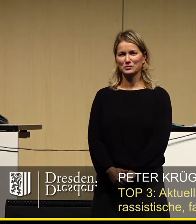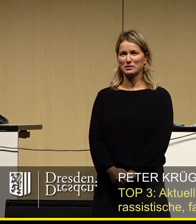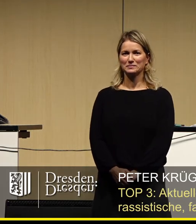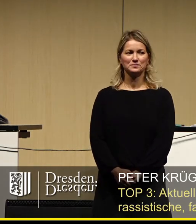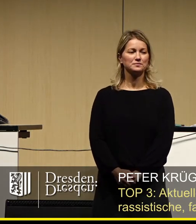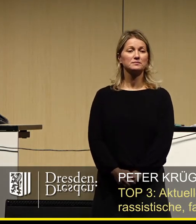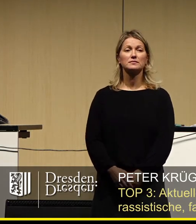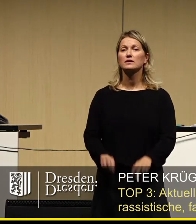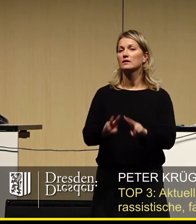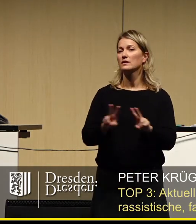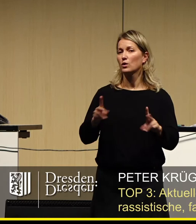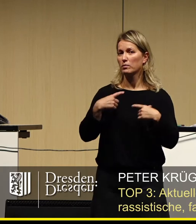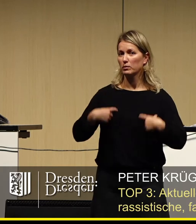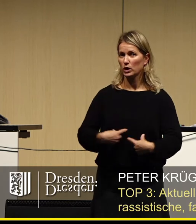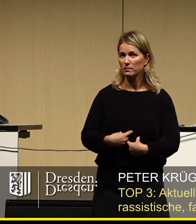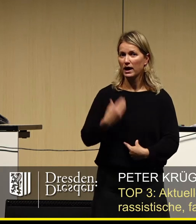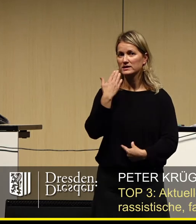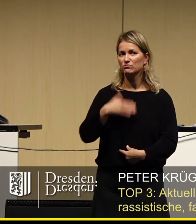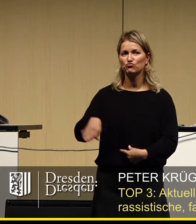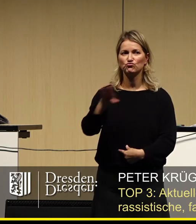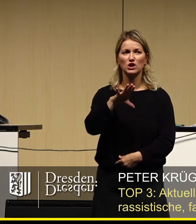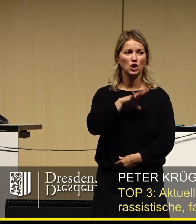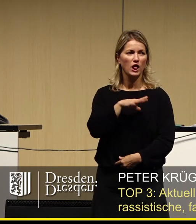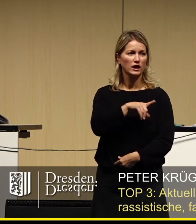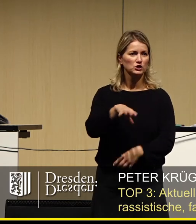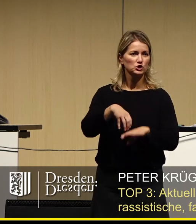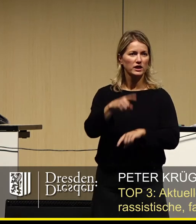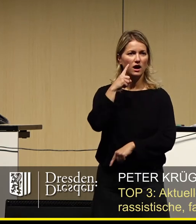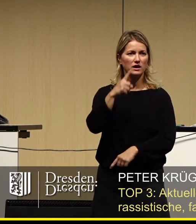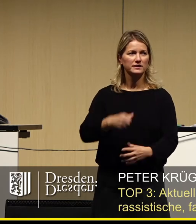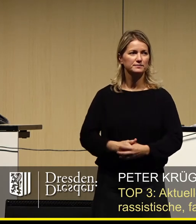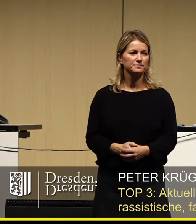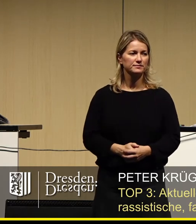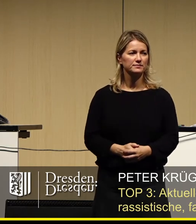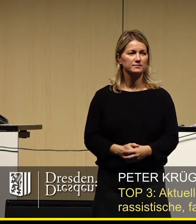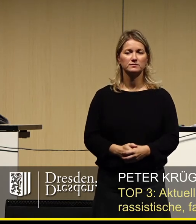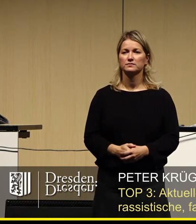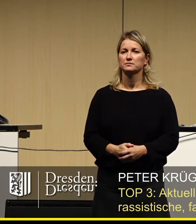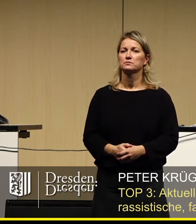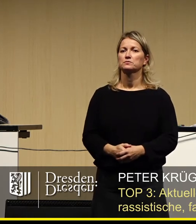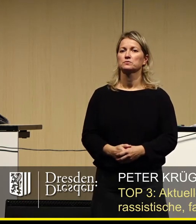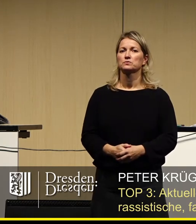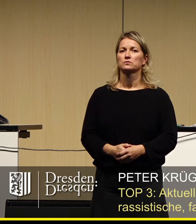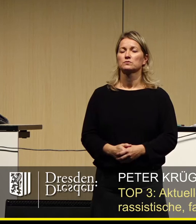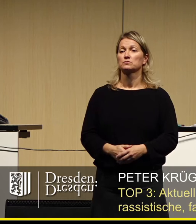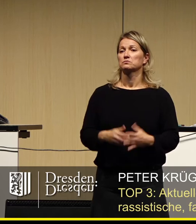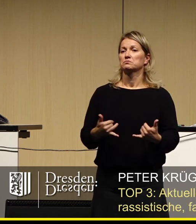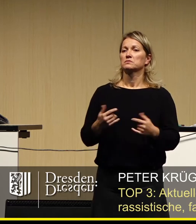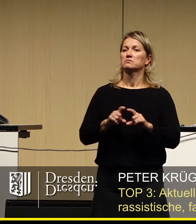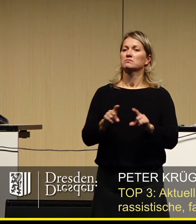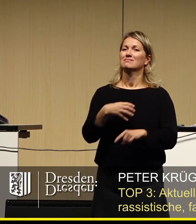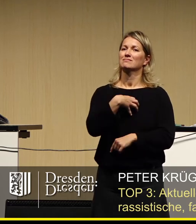Sehr geehrter Herr Oberbürgermeister, werte Kolleginnen und Kollegen, Stadträte. Wenn man heute in Dresden über Meinungs und